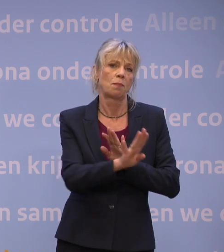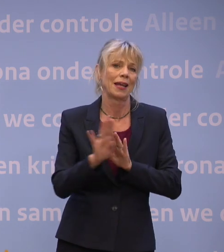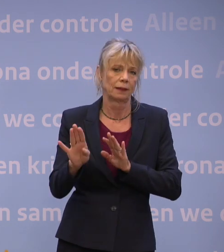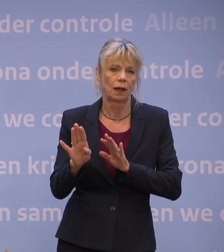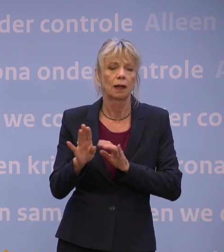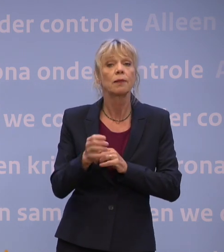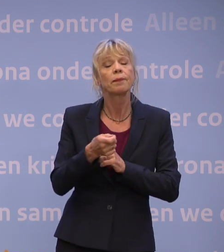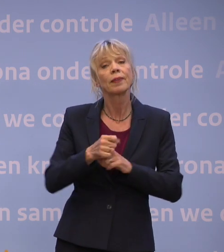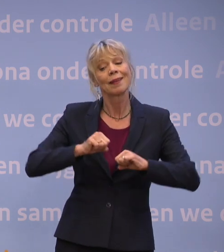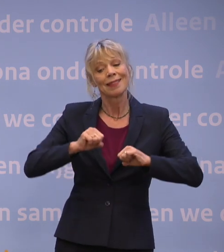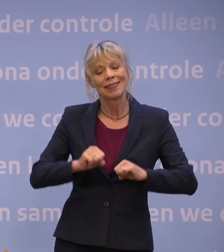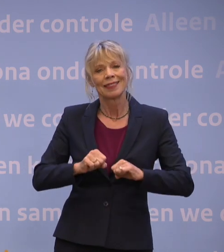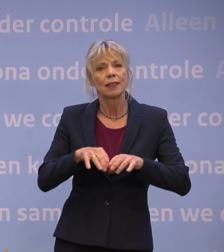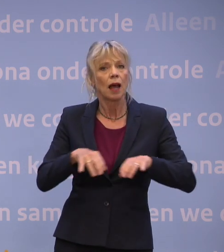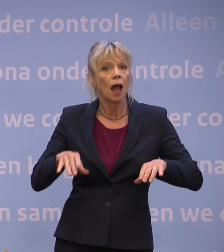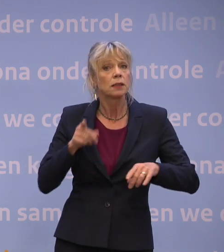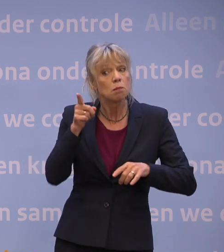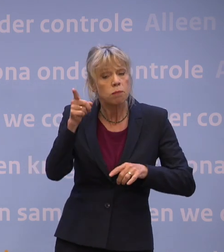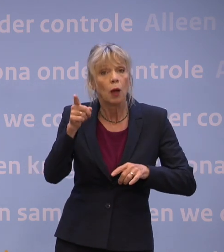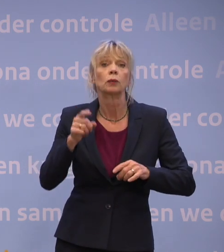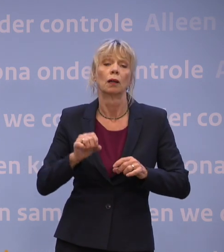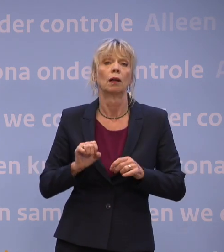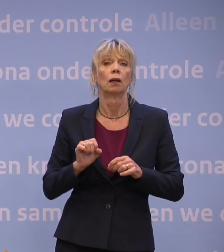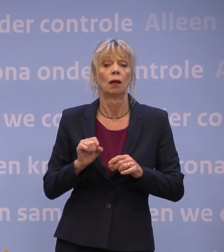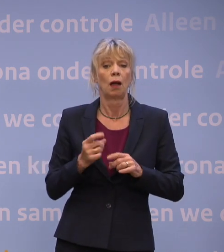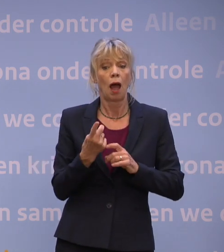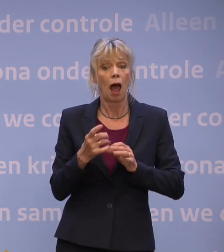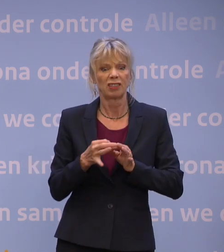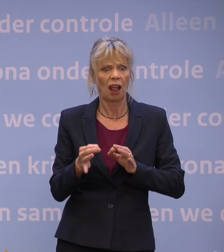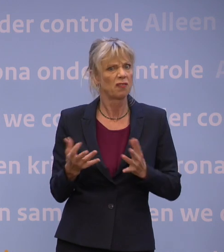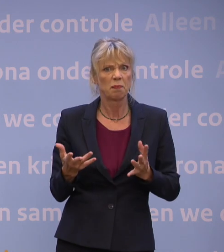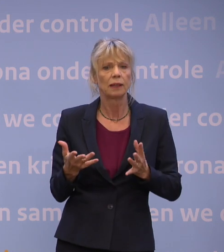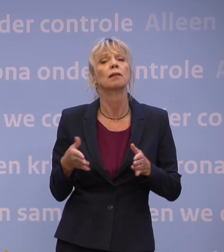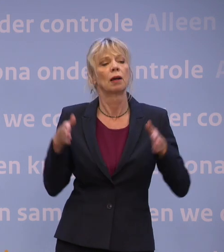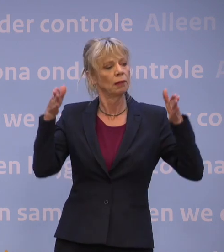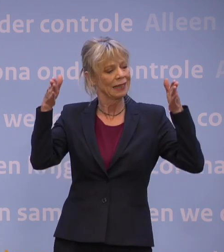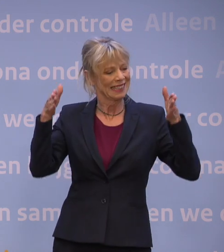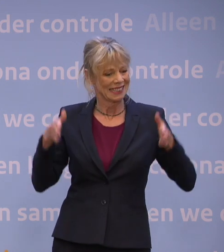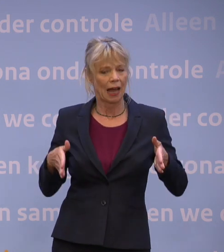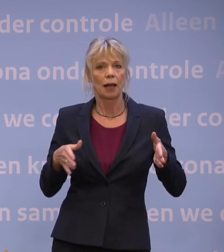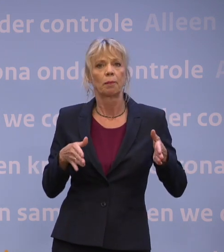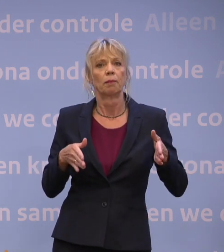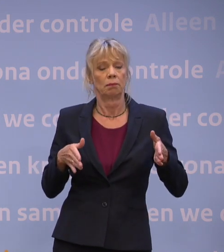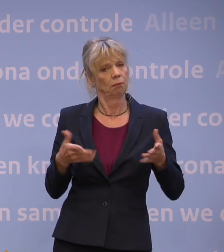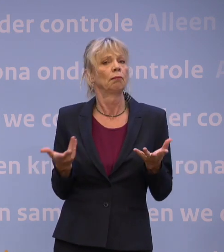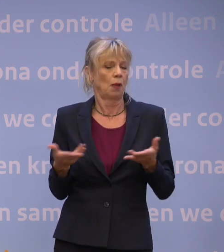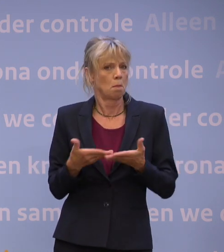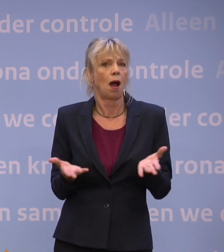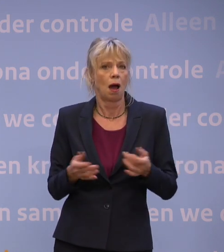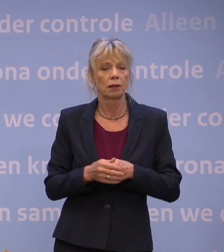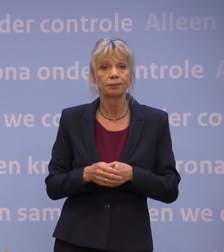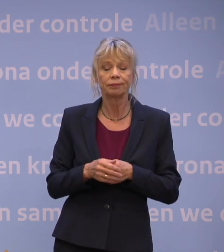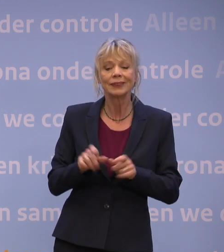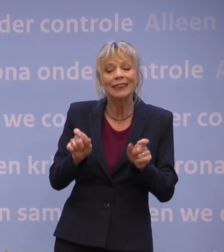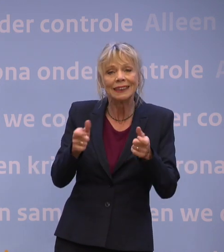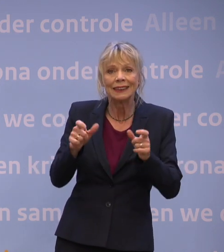buiten blijft het natuurlijk mogelijk die regel los te laten door kuchschermen te plaatsen. TV-schermen in de